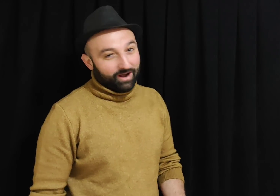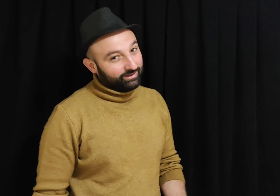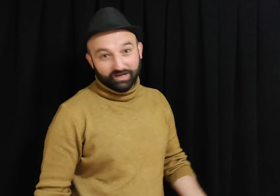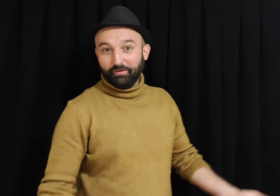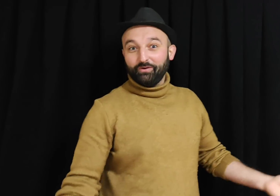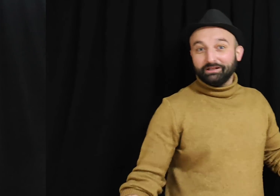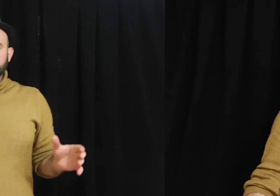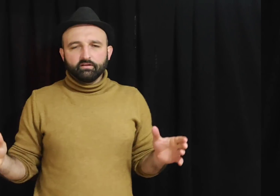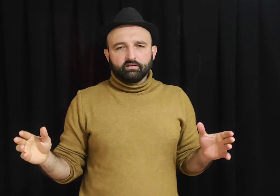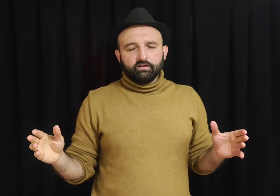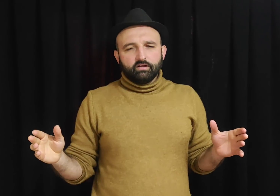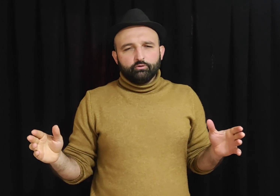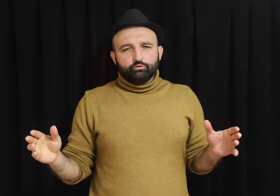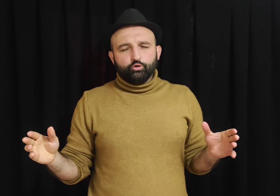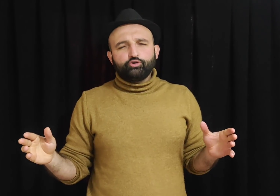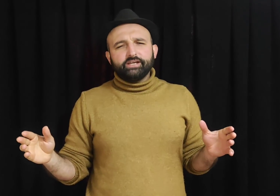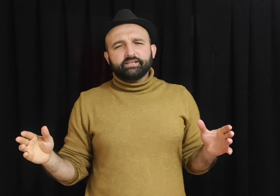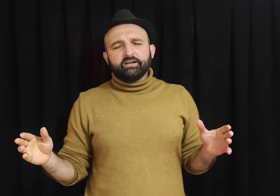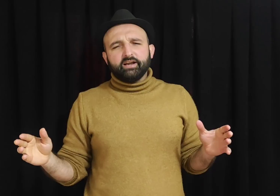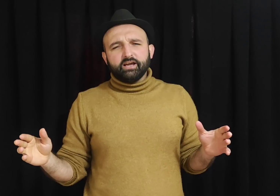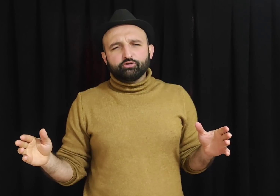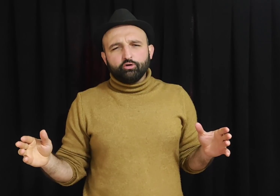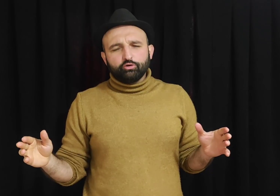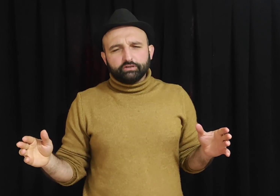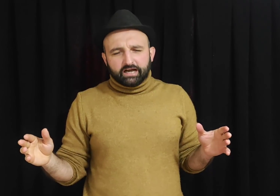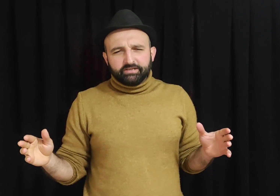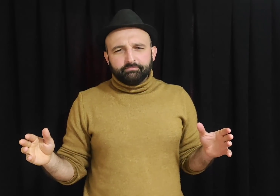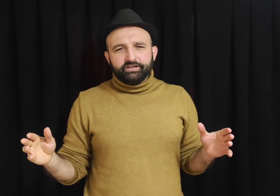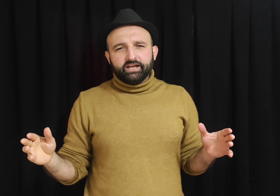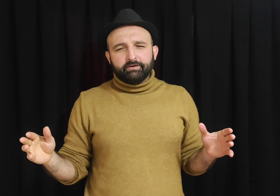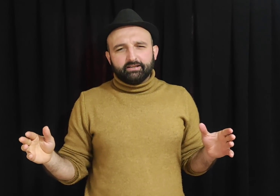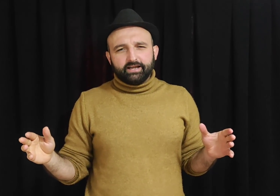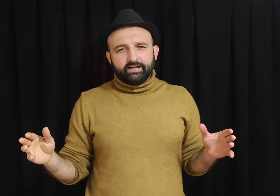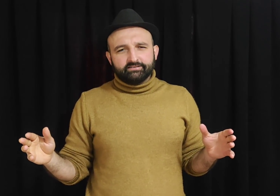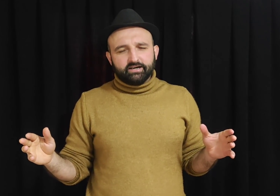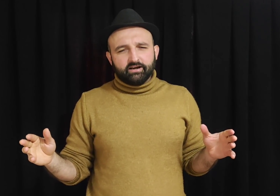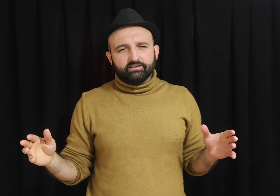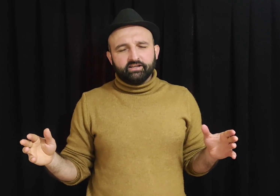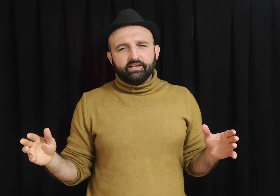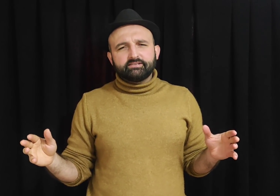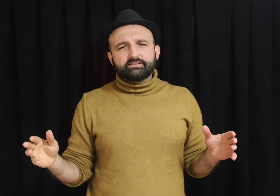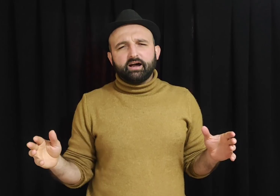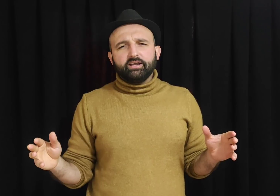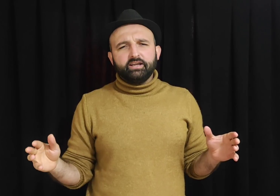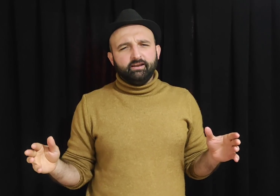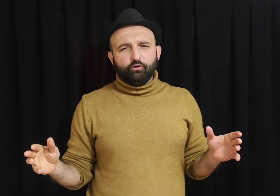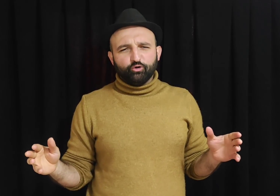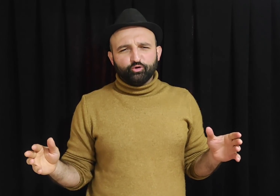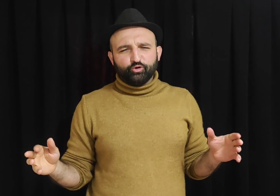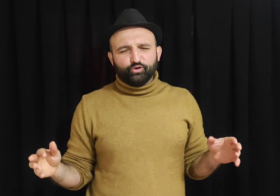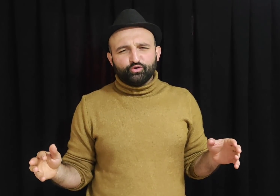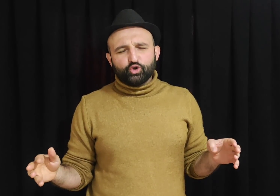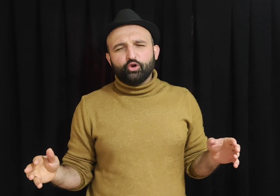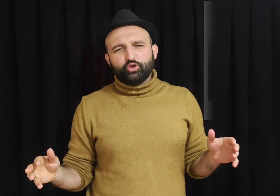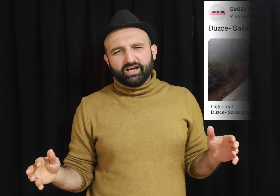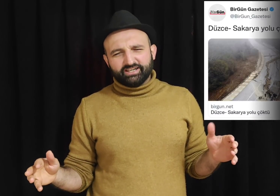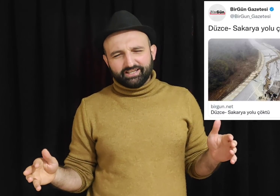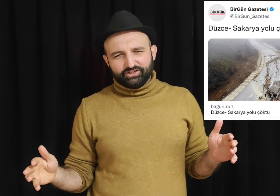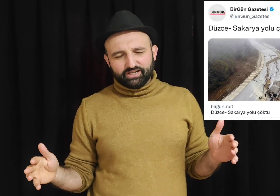AKP'ye yönet. Düzce Sakarya-Zonguldak birbirine bağlayan Karadeniz-Sahil yolu çöktü arkadaşlar.